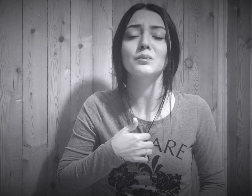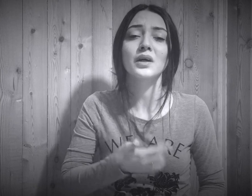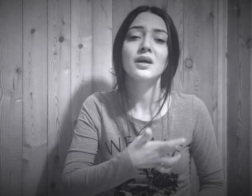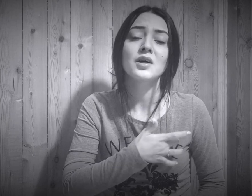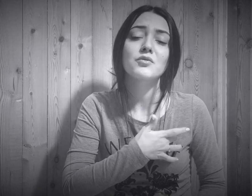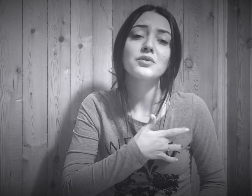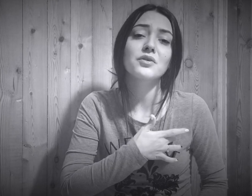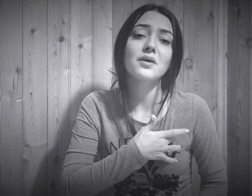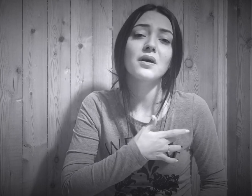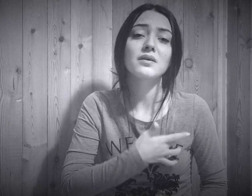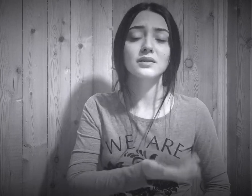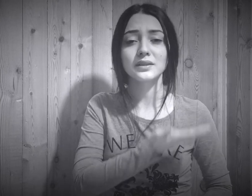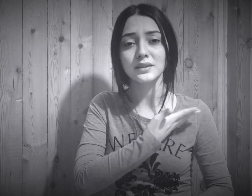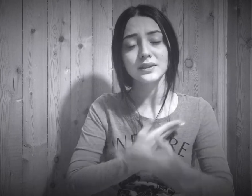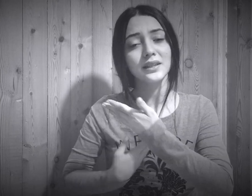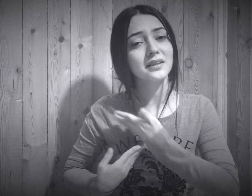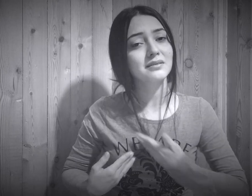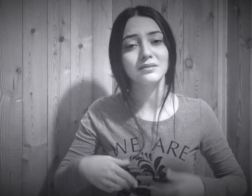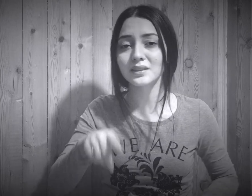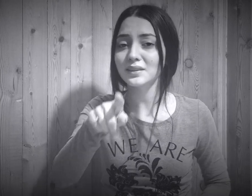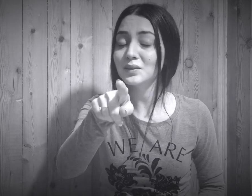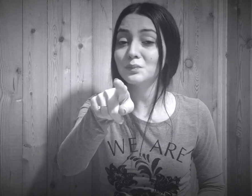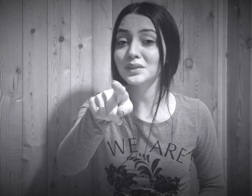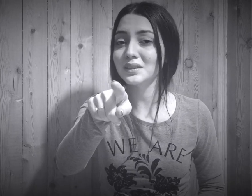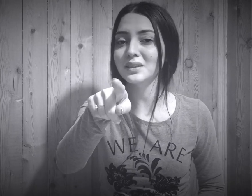vefalı sevdiğimsin